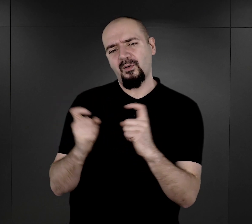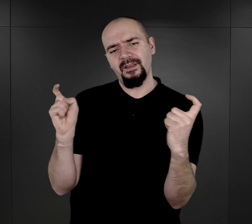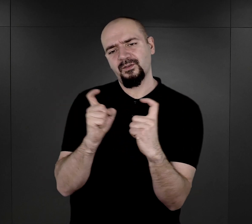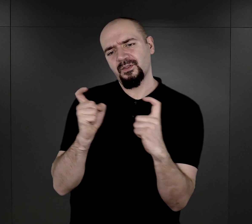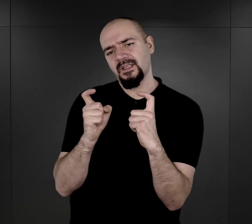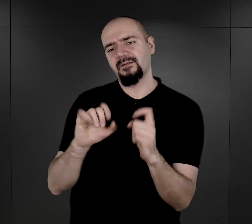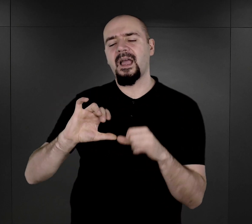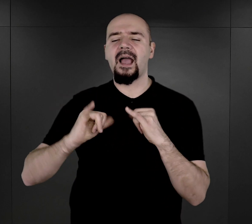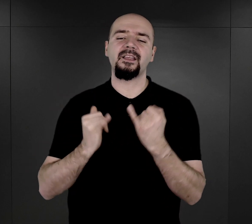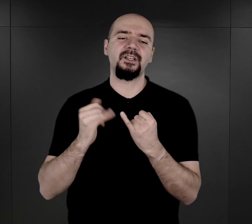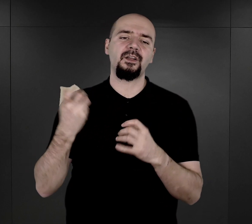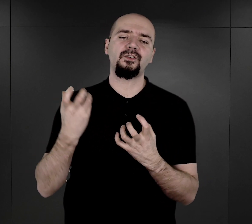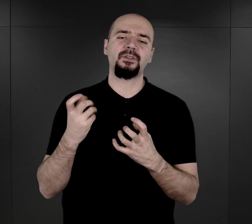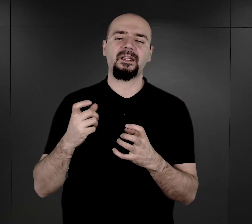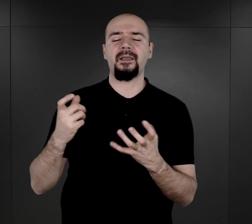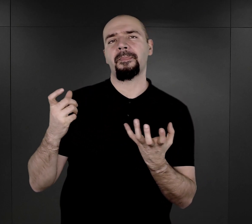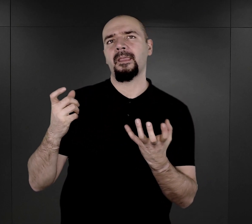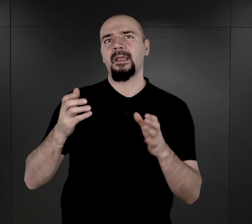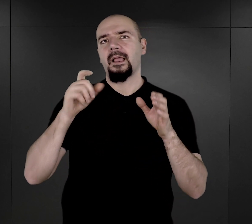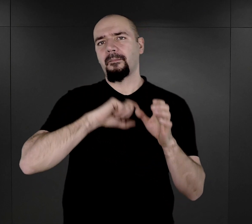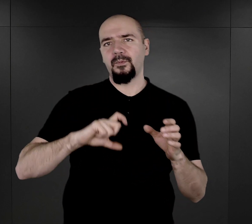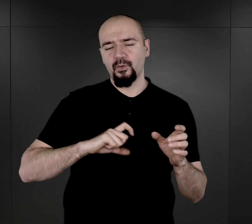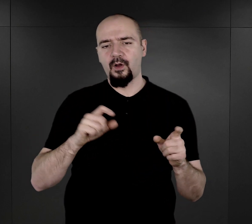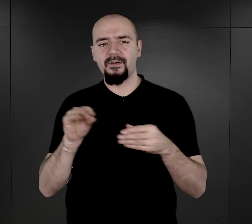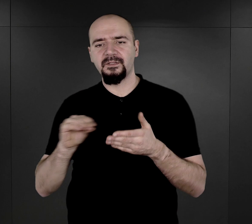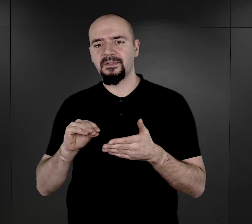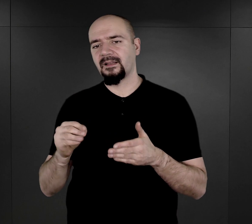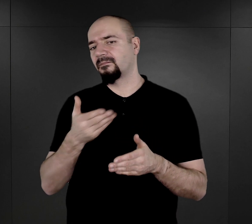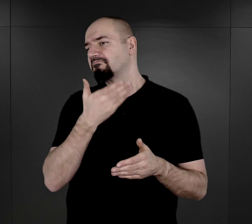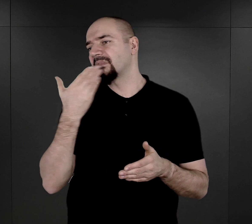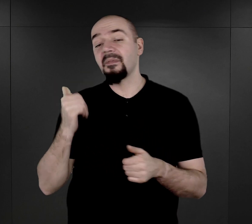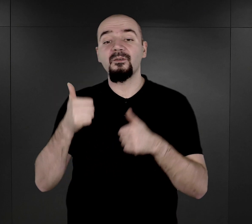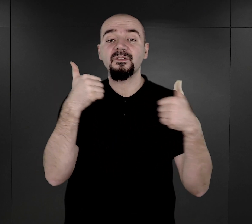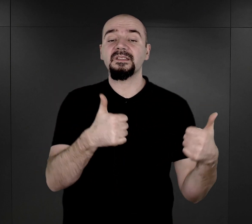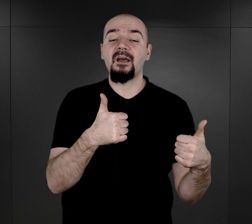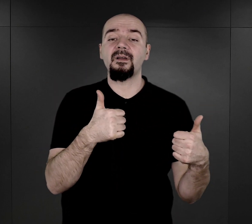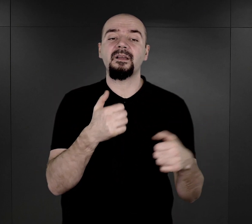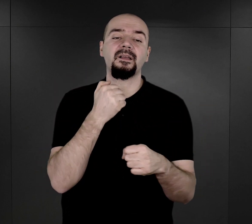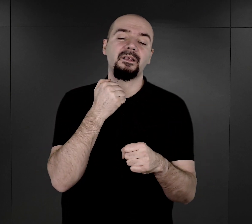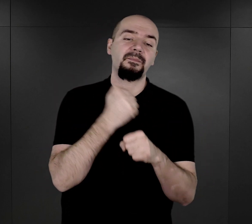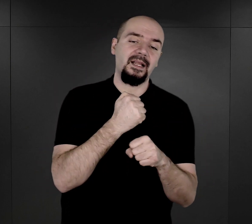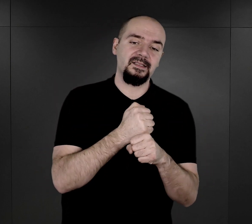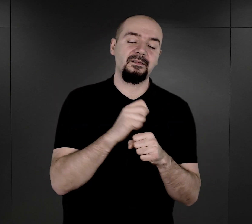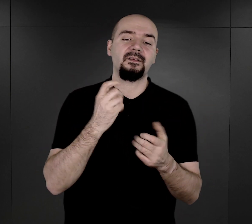jeżeli chodzi o takie ujęcie administracyjne, nie miała stałych przydziałów do pracy. Z czym się to wiązało? Mianowicie